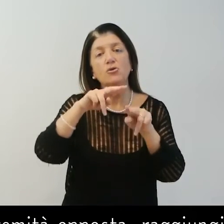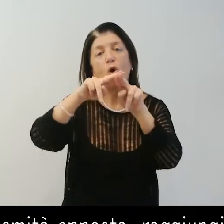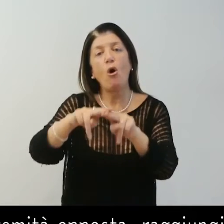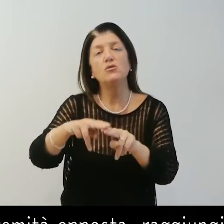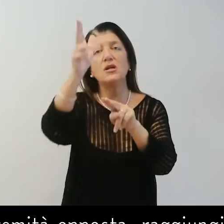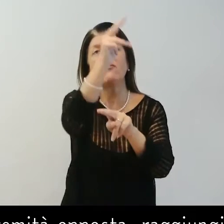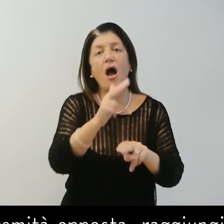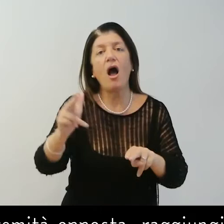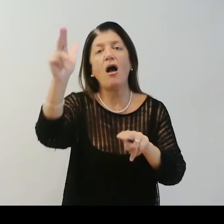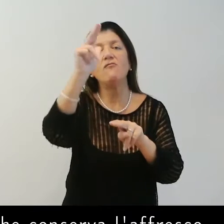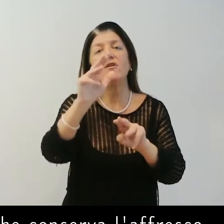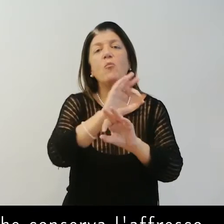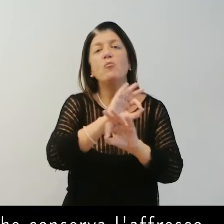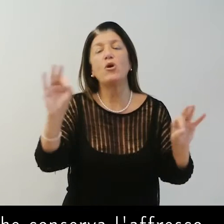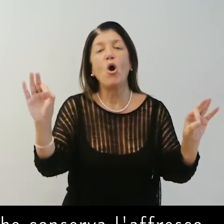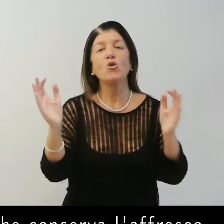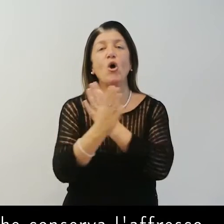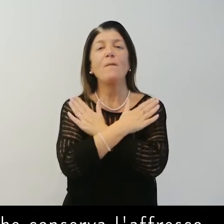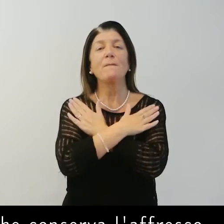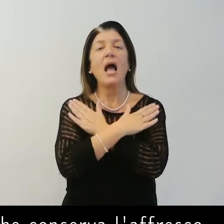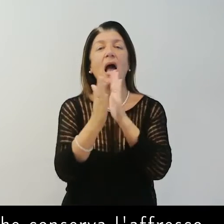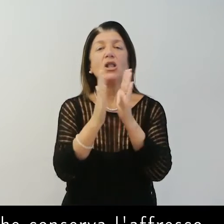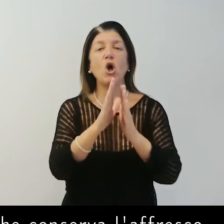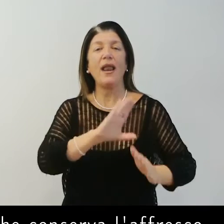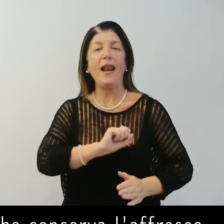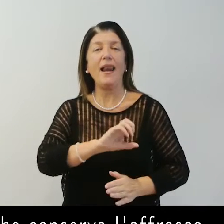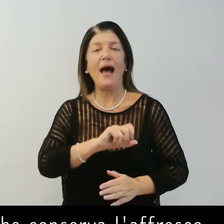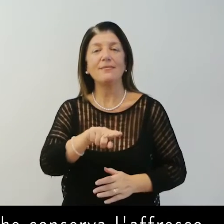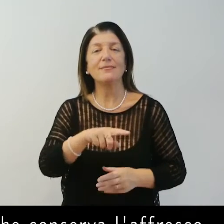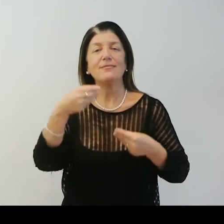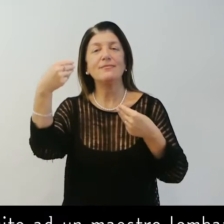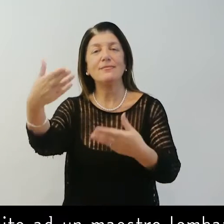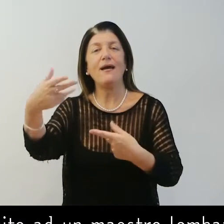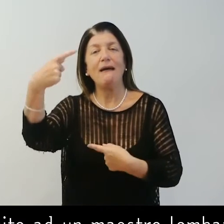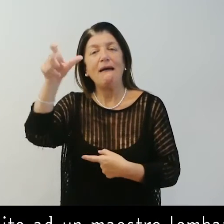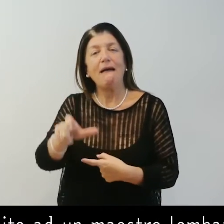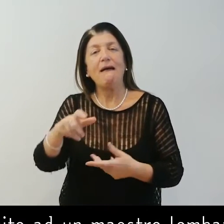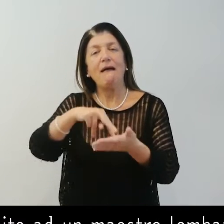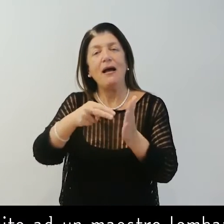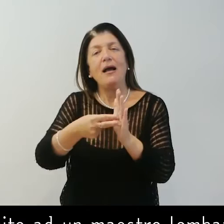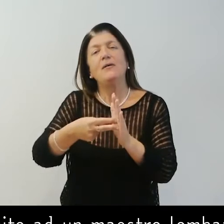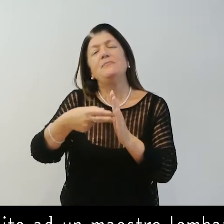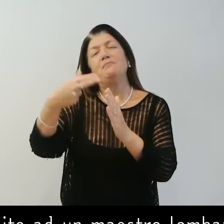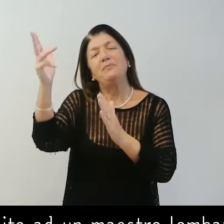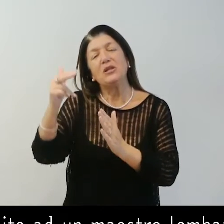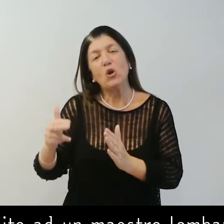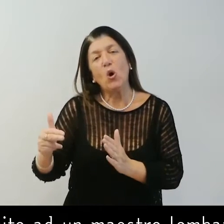che conserva l'affresto della Madonna del Latte attribuito ad un maestro lombardo